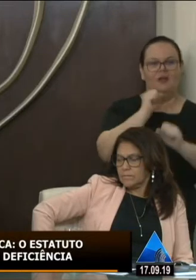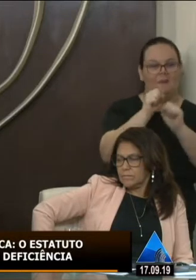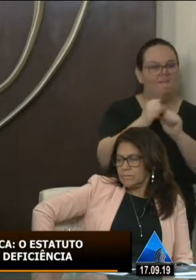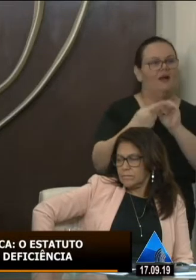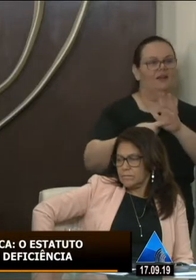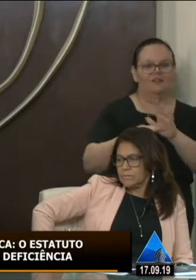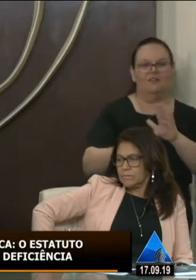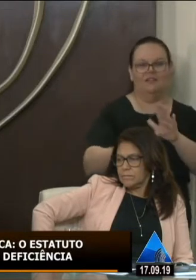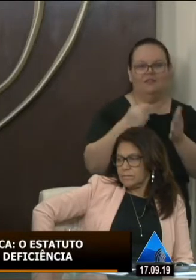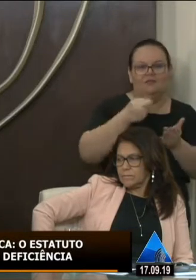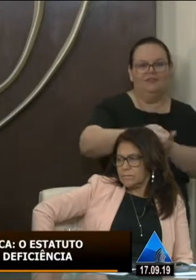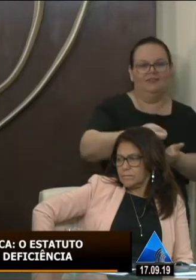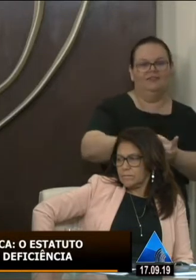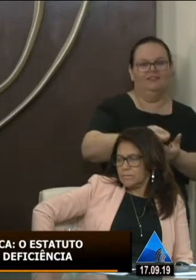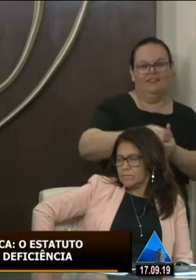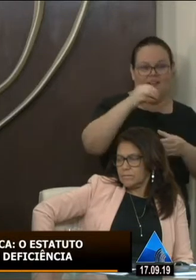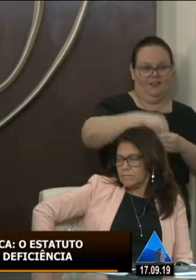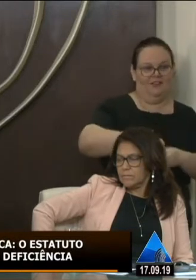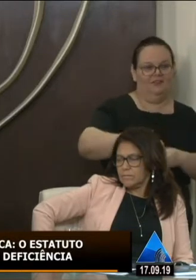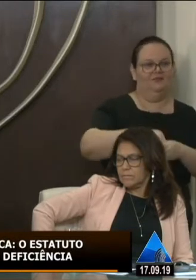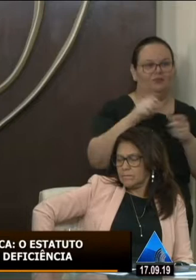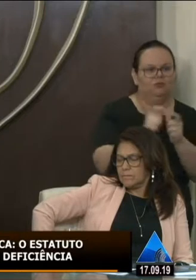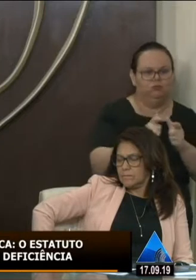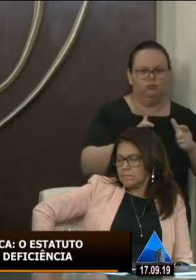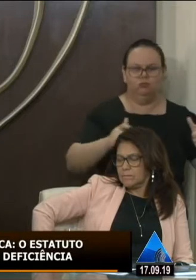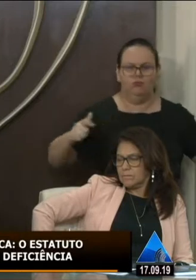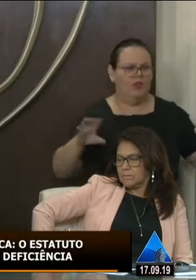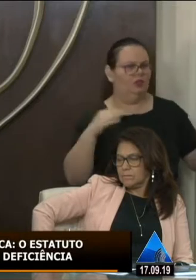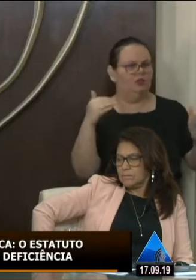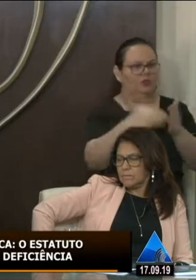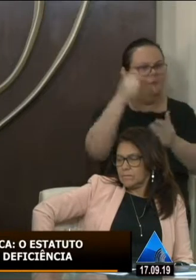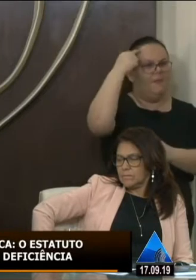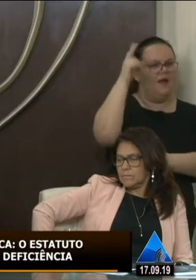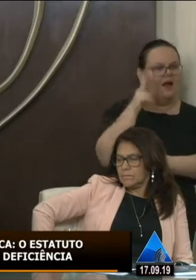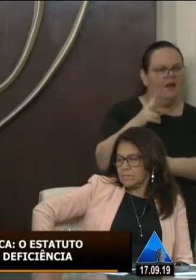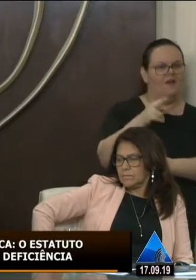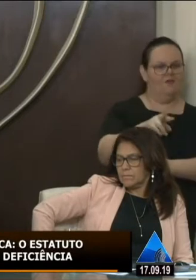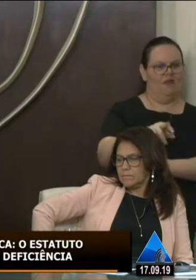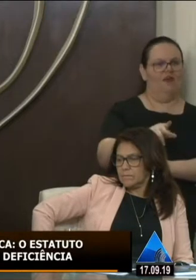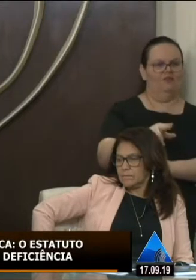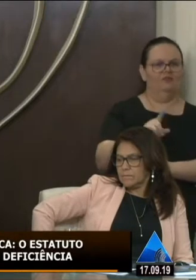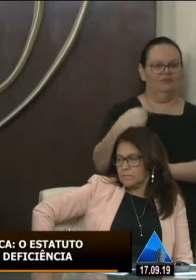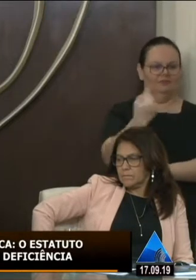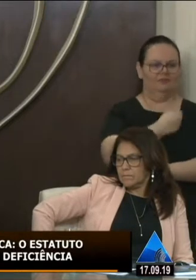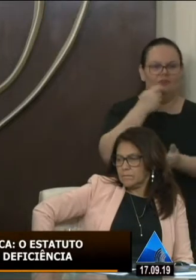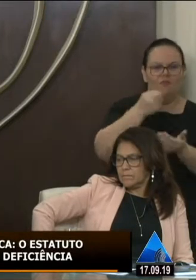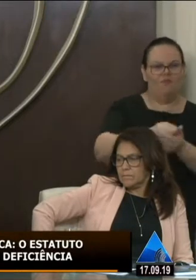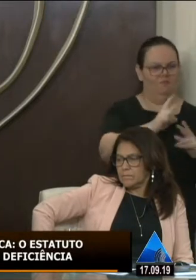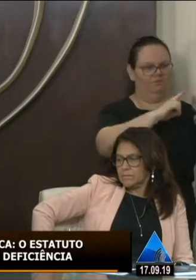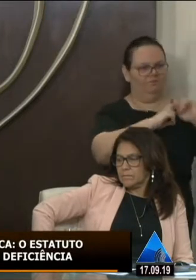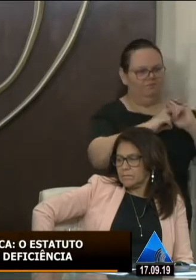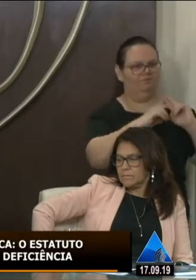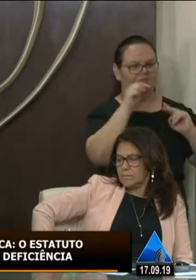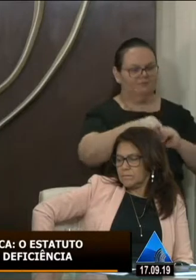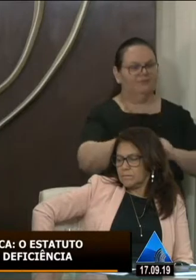aprovar e se possível aprovar de forma unânime aqui na Assembleia Legislativa esse é o nosso compromisso e será